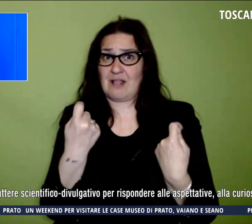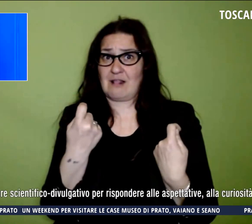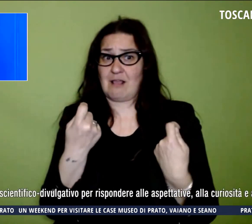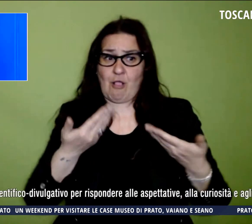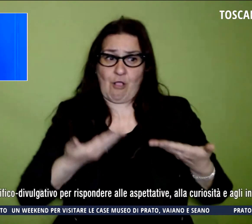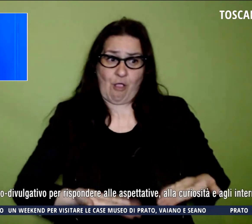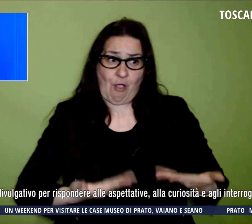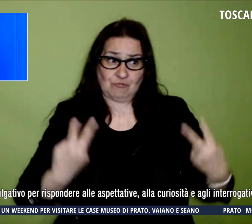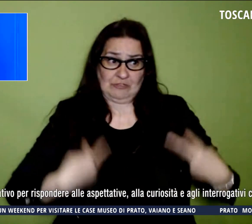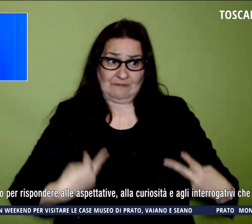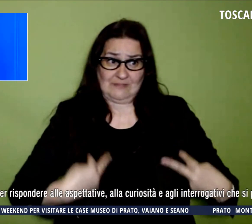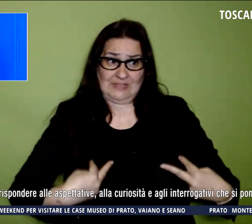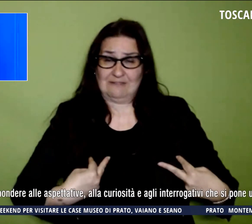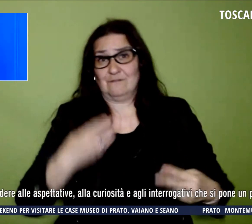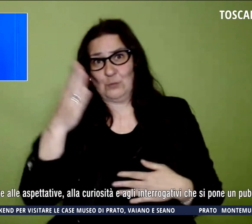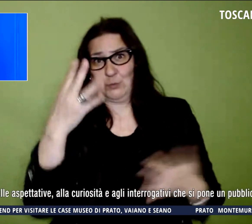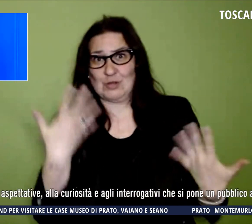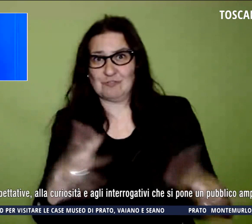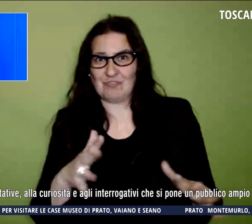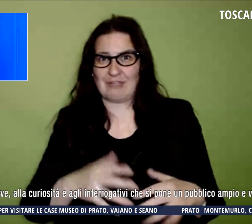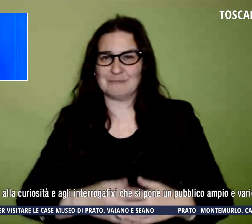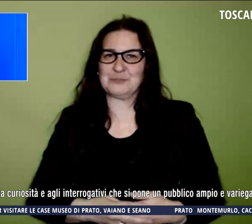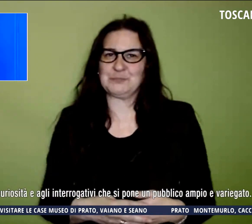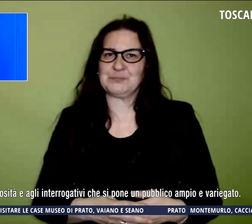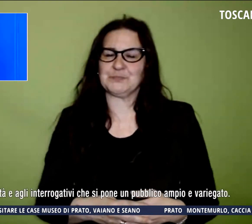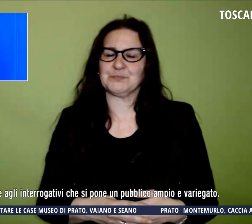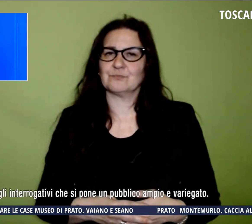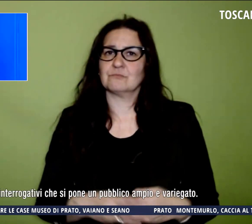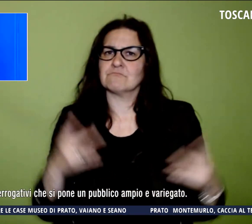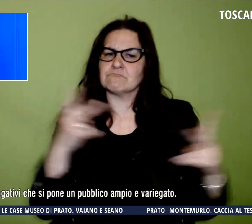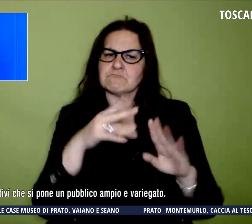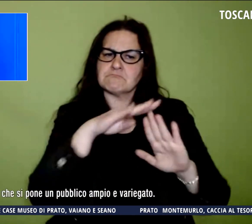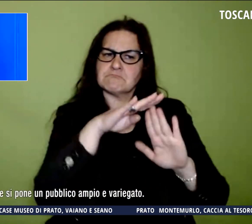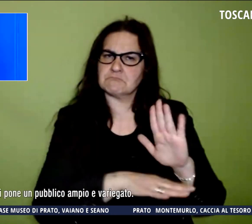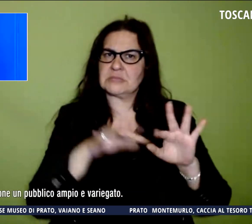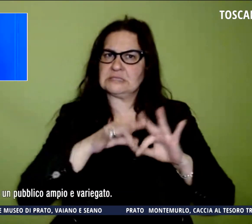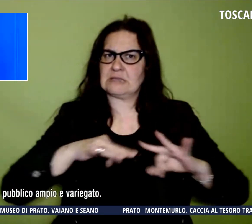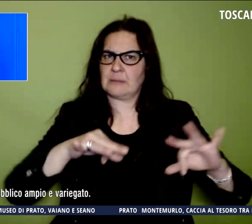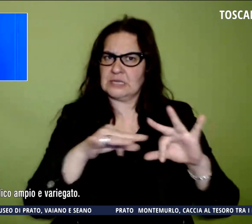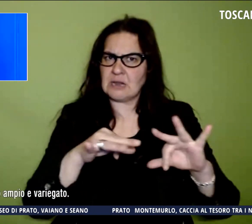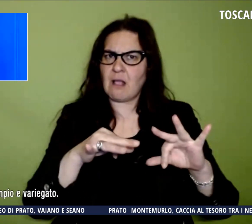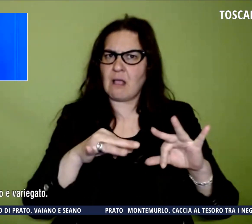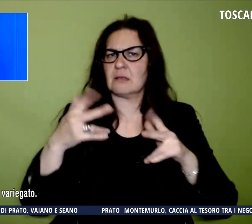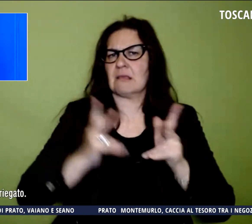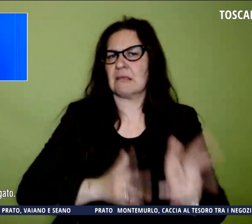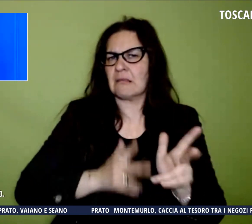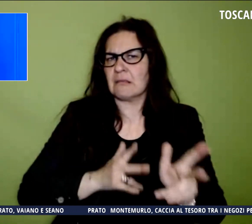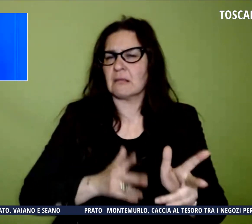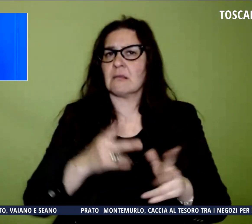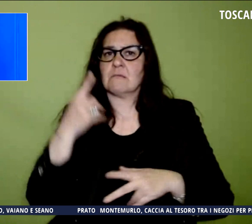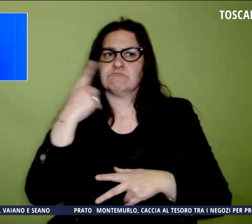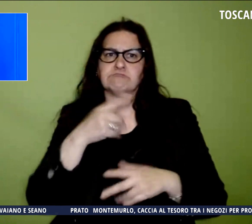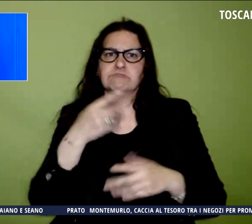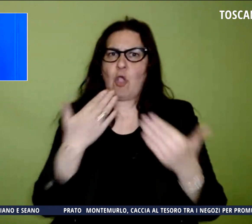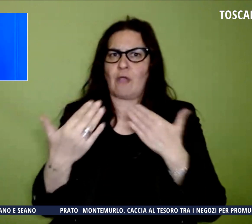domani. Il programma comprende seminari, talk show, conferenze, laboratori didattici,